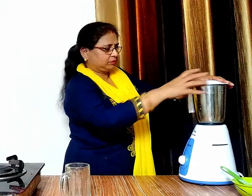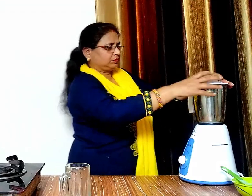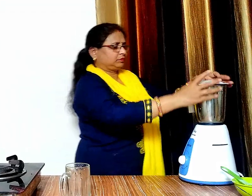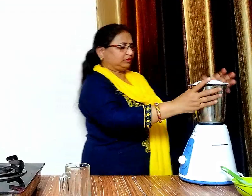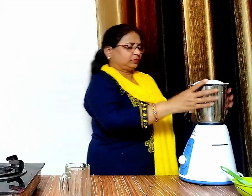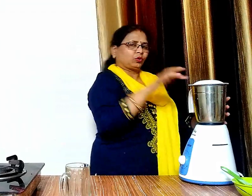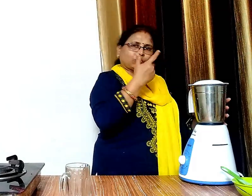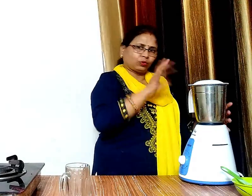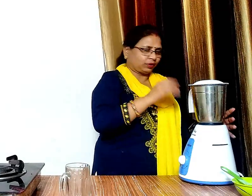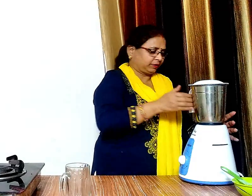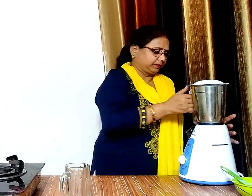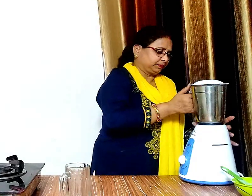सारी चीज़े अच्छे से पिस चुकी है